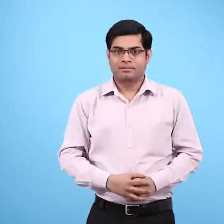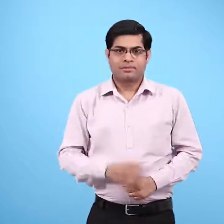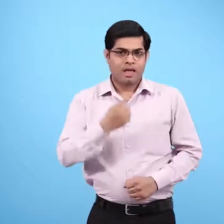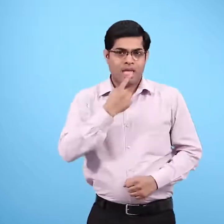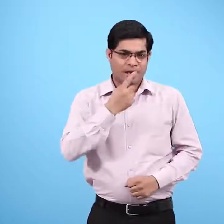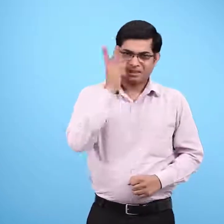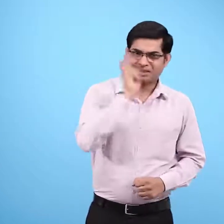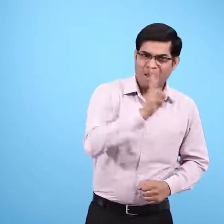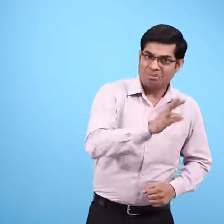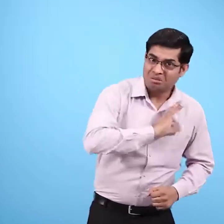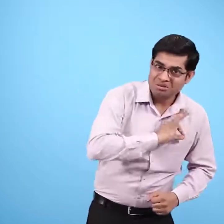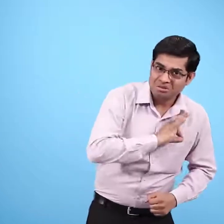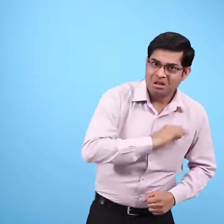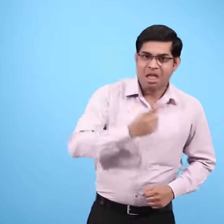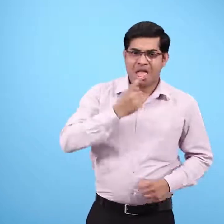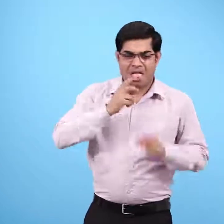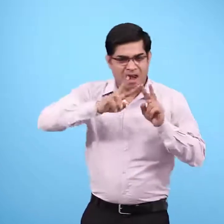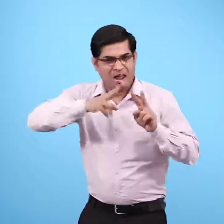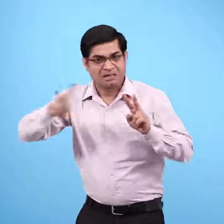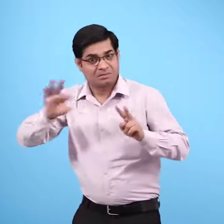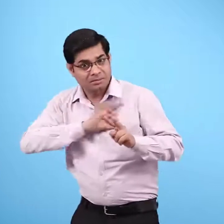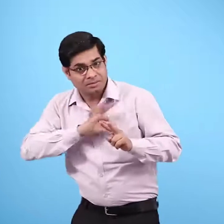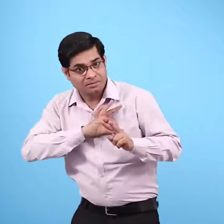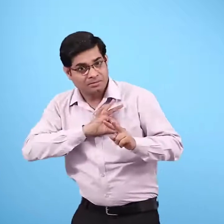तुम्हें एक ही तरह का स्वाद पसंद है या अलग-अलग?